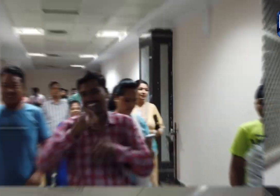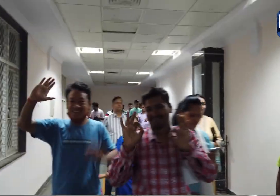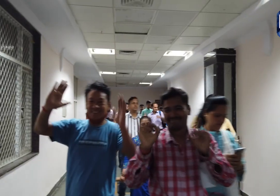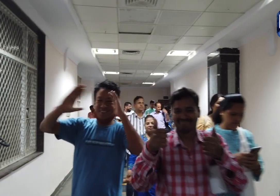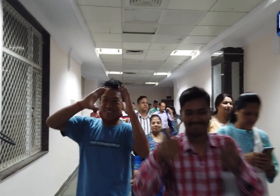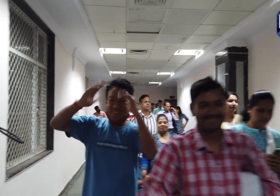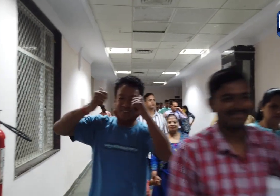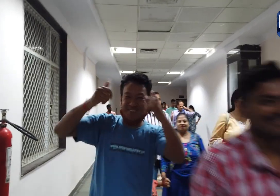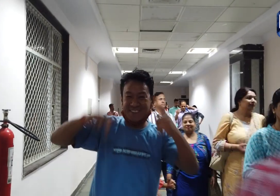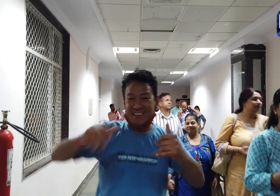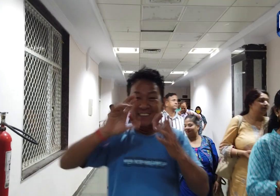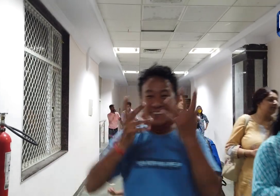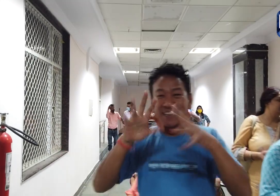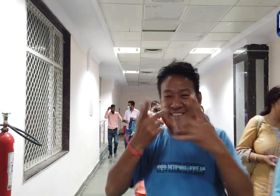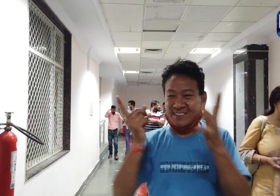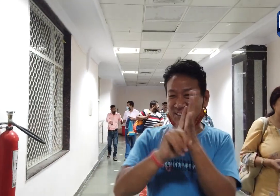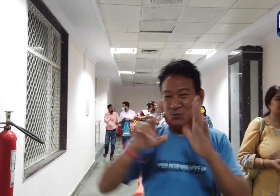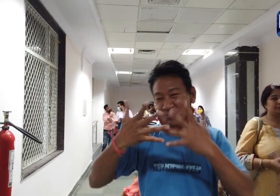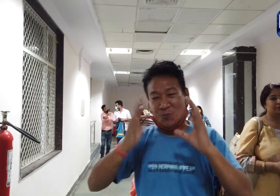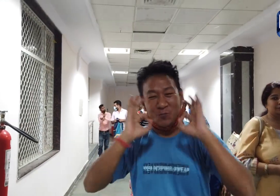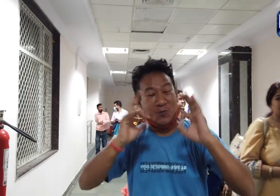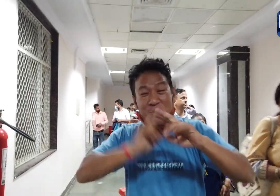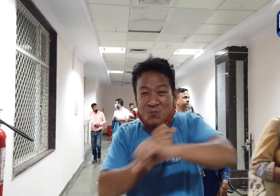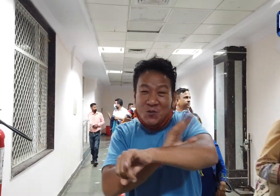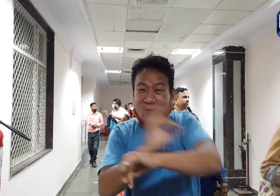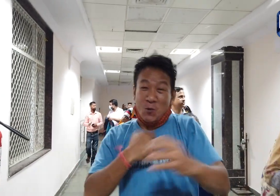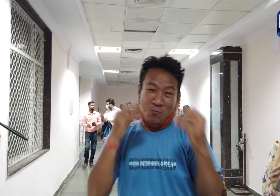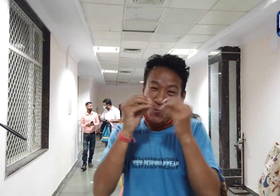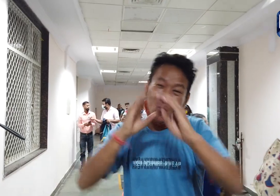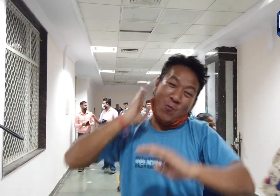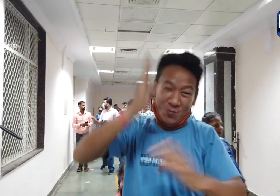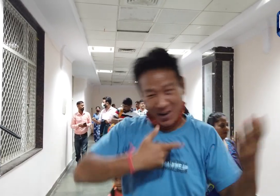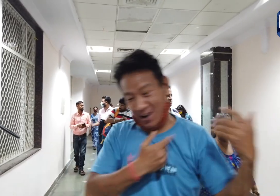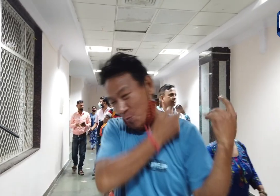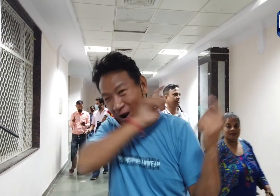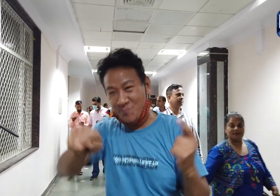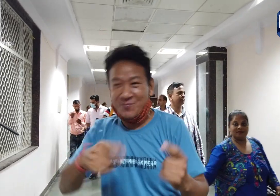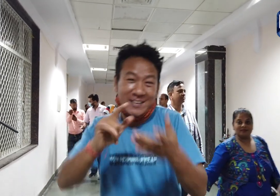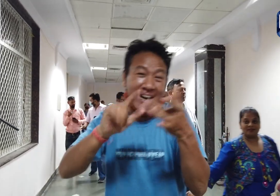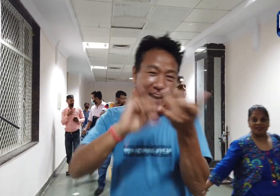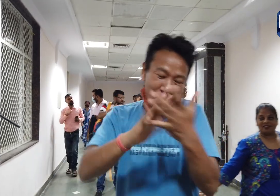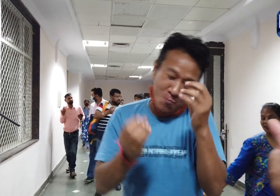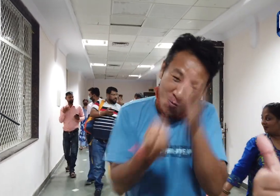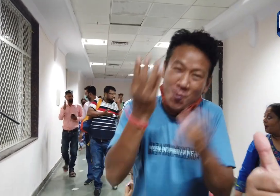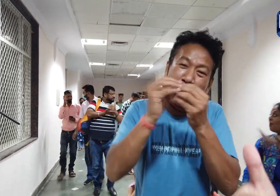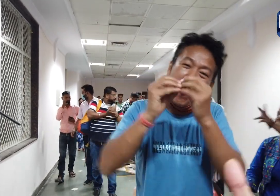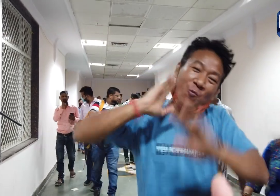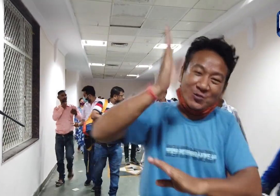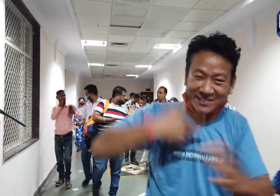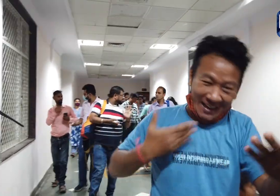आयसेच को भविश्य में ऐसी फिल्में बनानी चाहिए मैं देखने जरूर आउंगा धन्यवाद